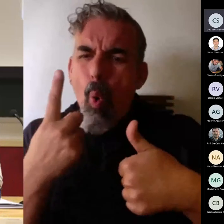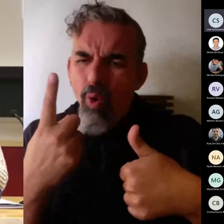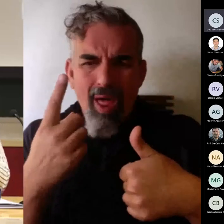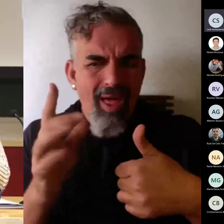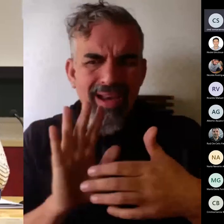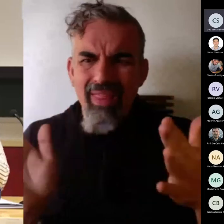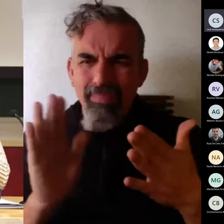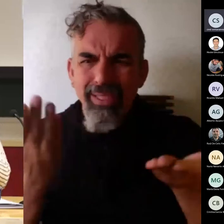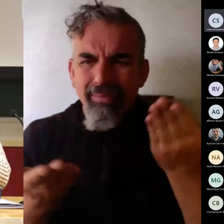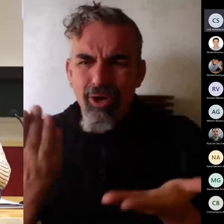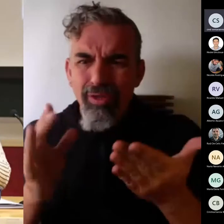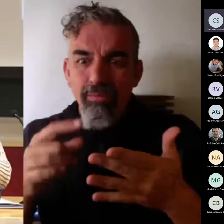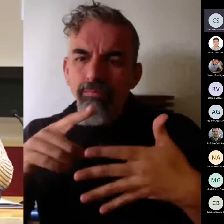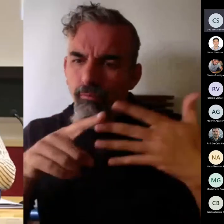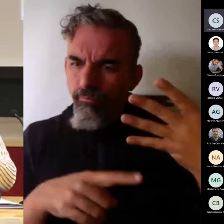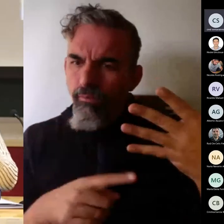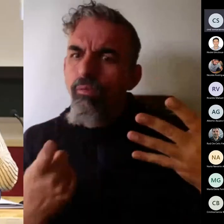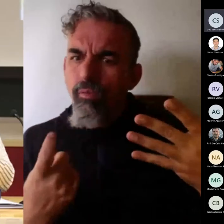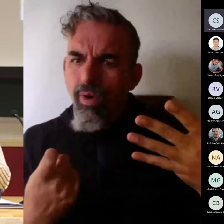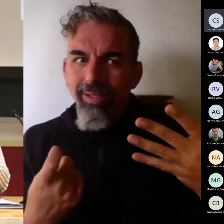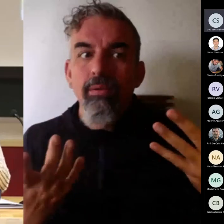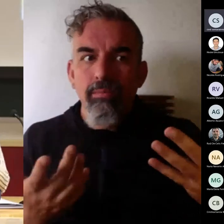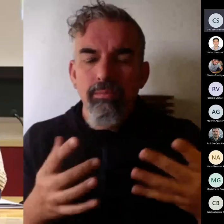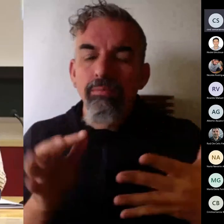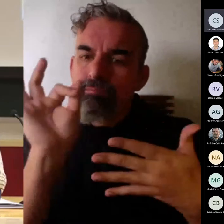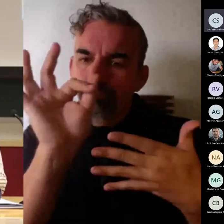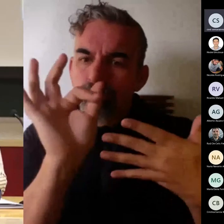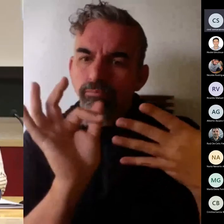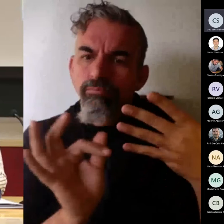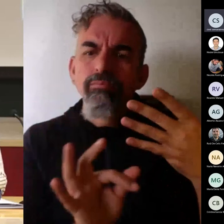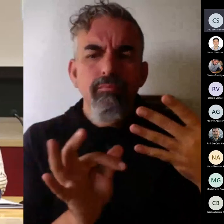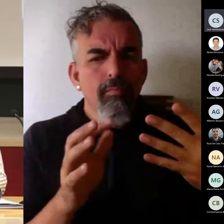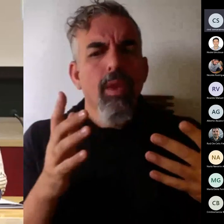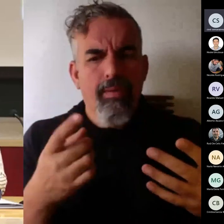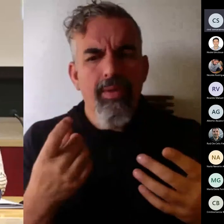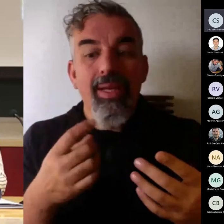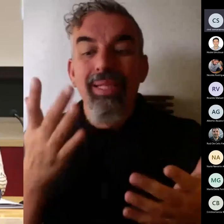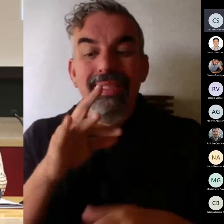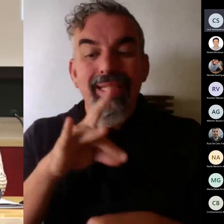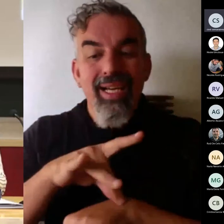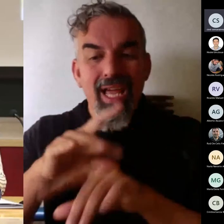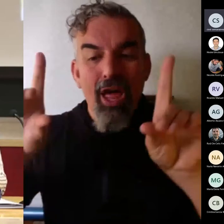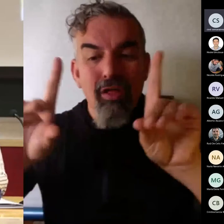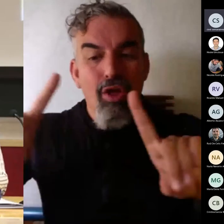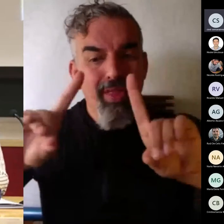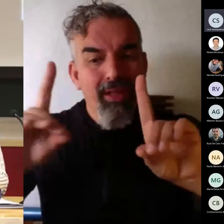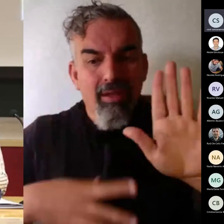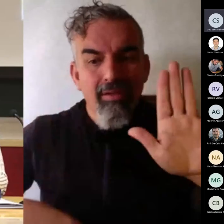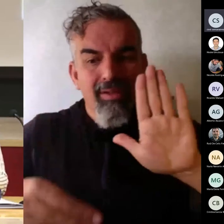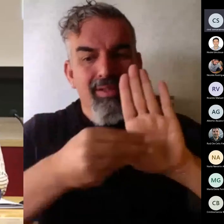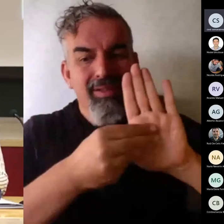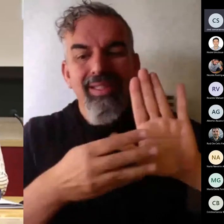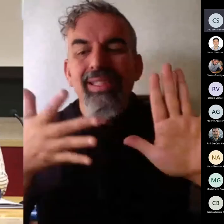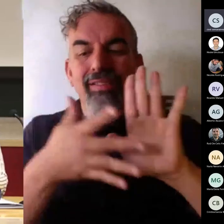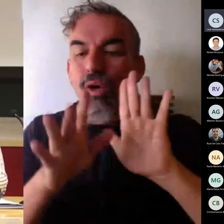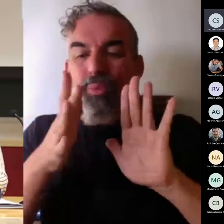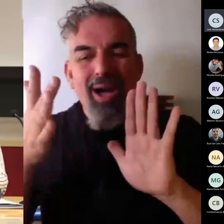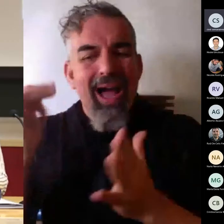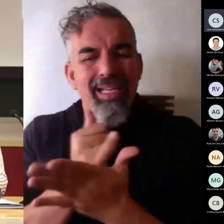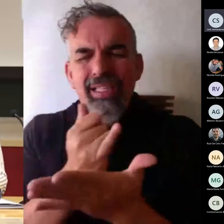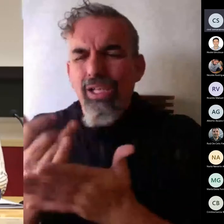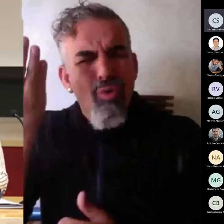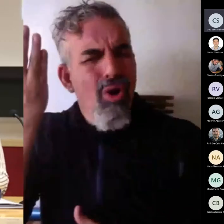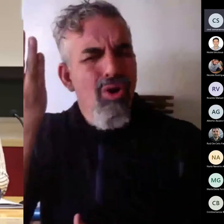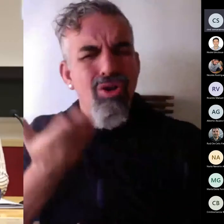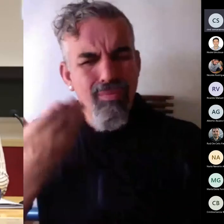sí que las podemos tocar pero si las ponemos en la guía tiene que ser porque el peso en esa asignatura se